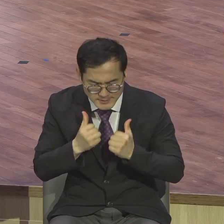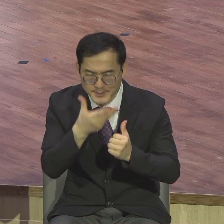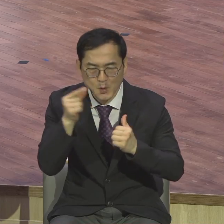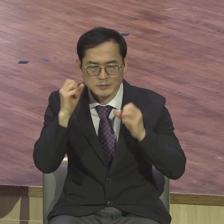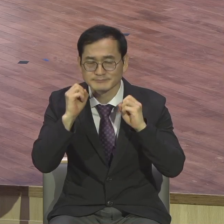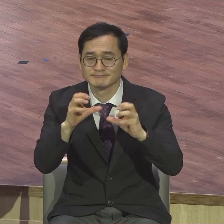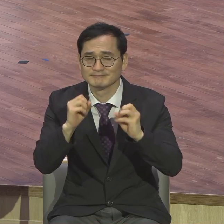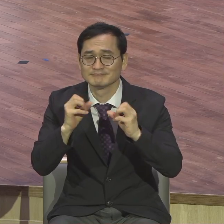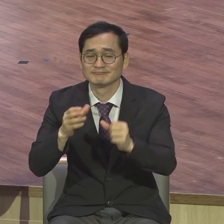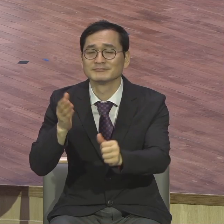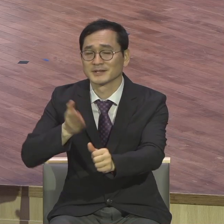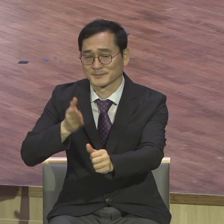결론입니다